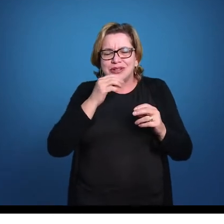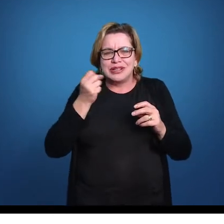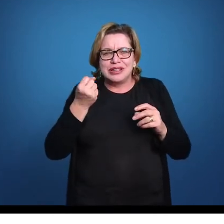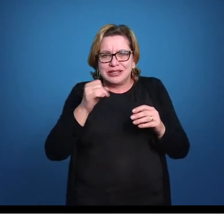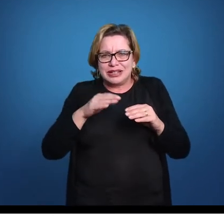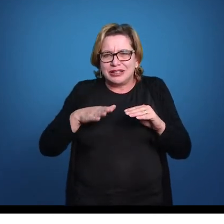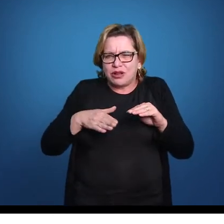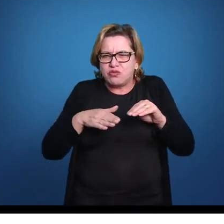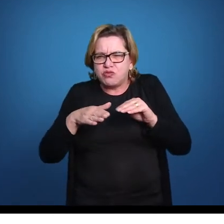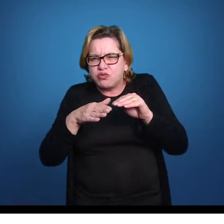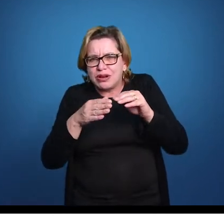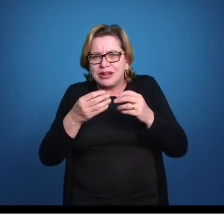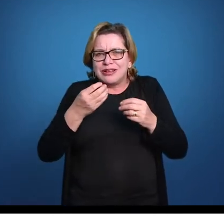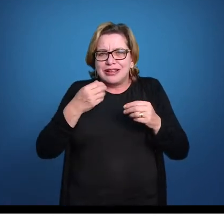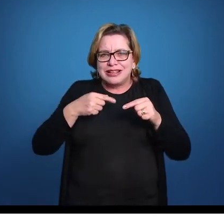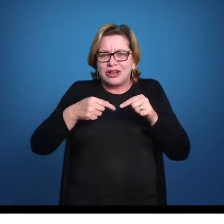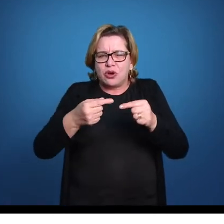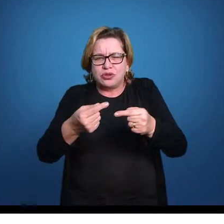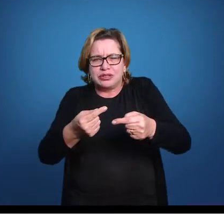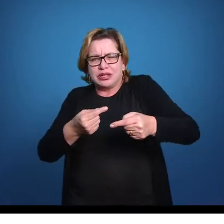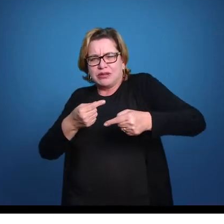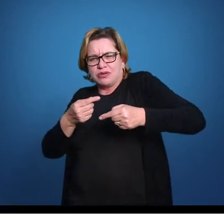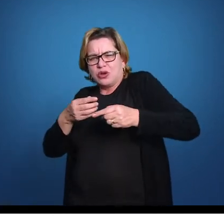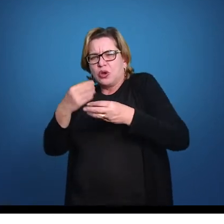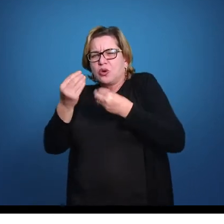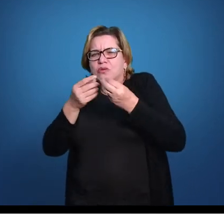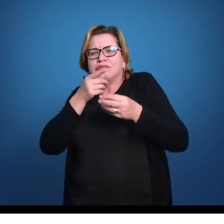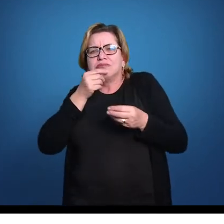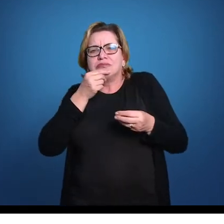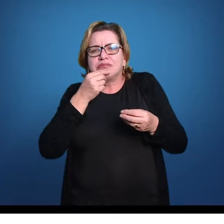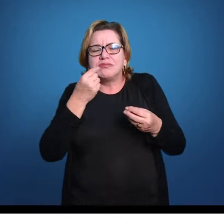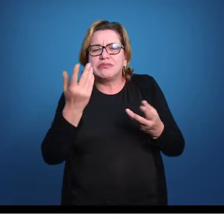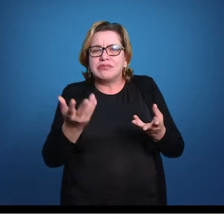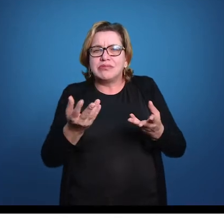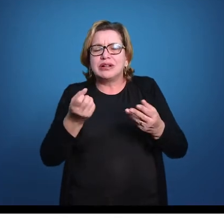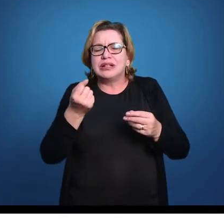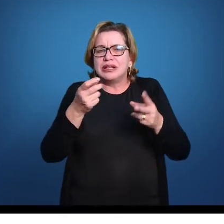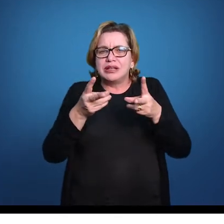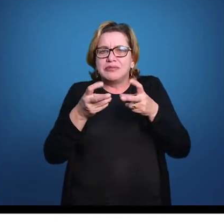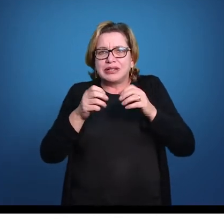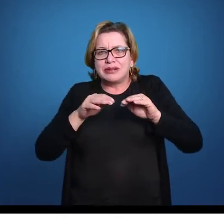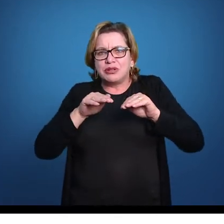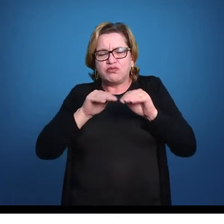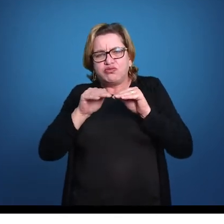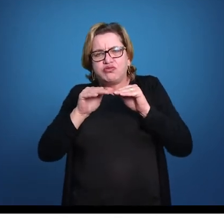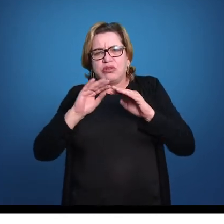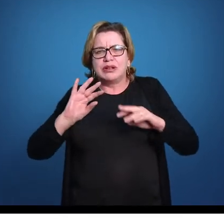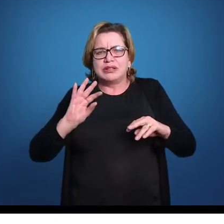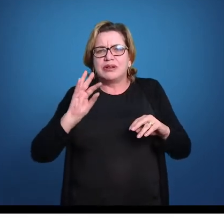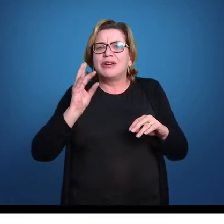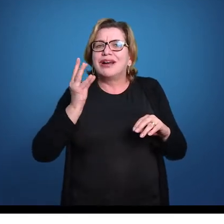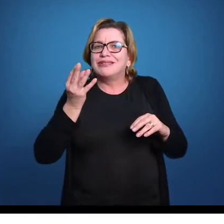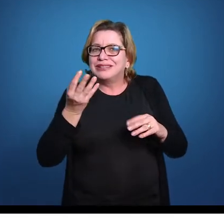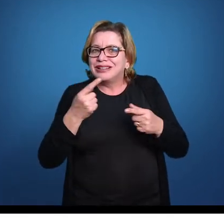nadando a favor ou contra a correnteza, ou se a corrente está de lado. Ele percebe uma vibração na água de um peixe que está nadando próximo a ele.